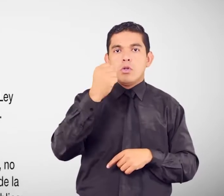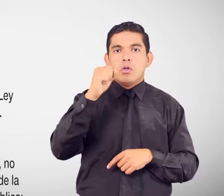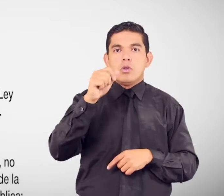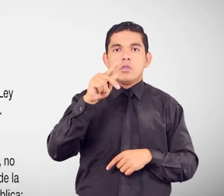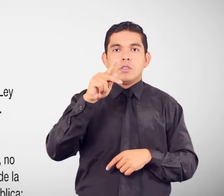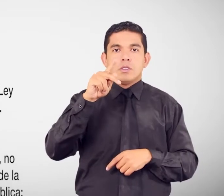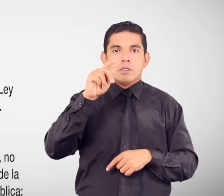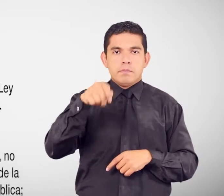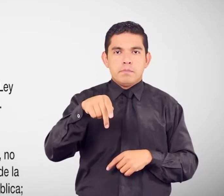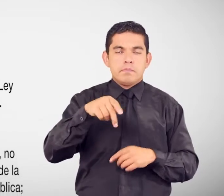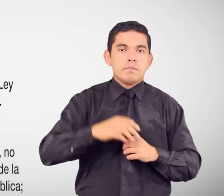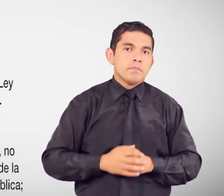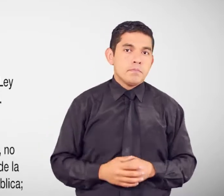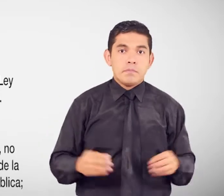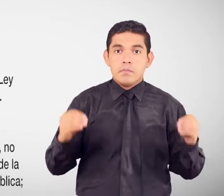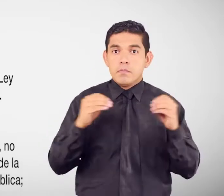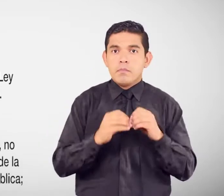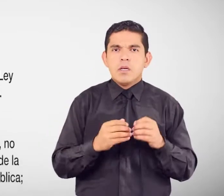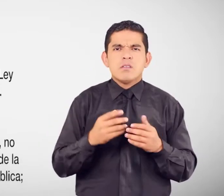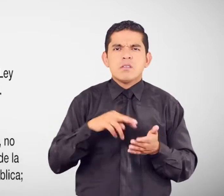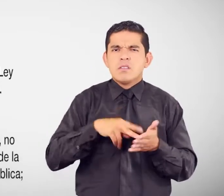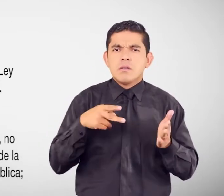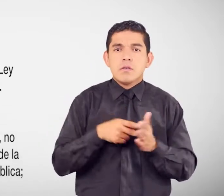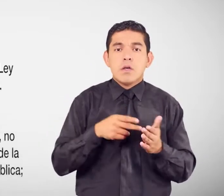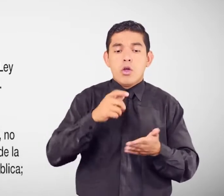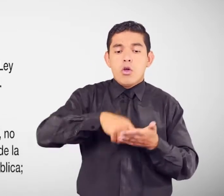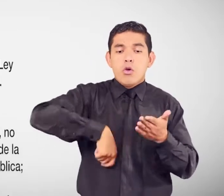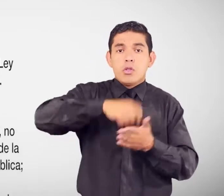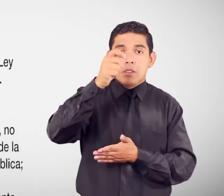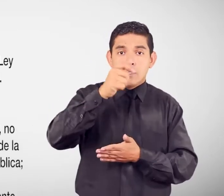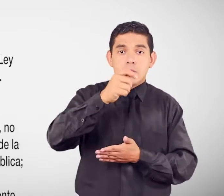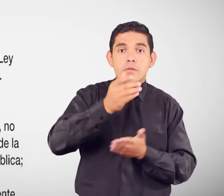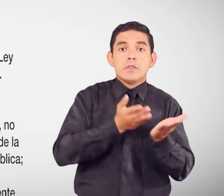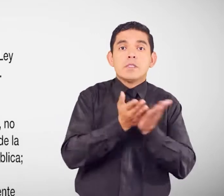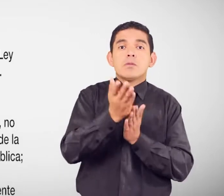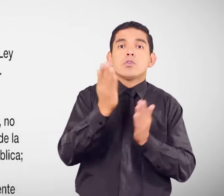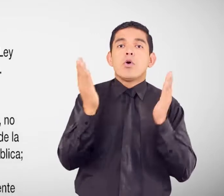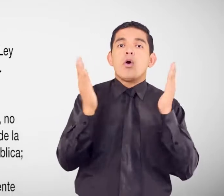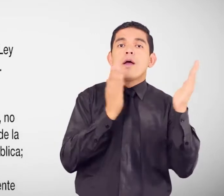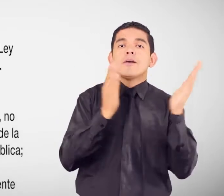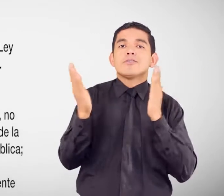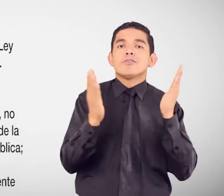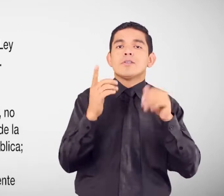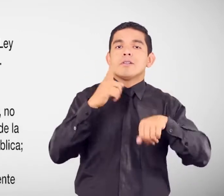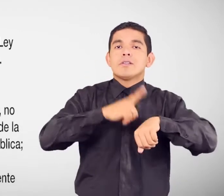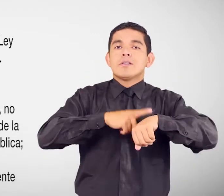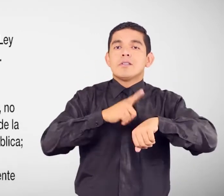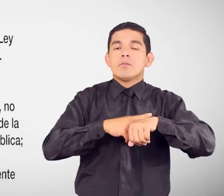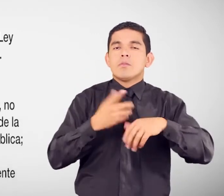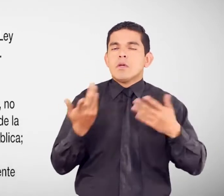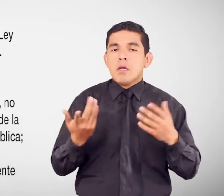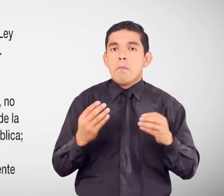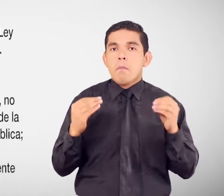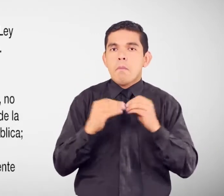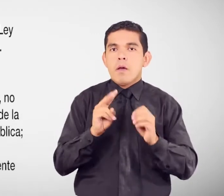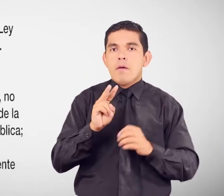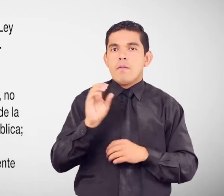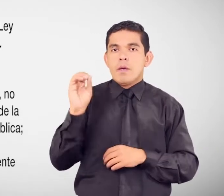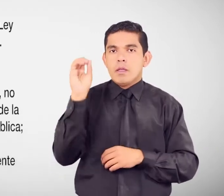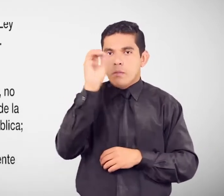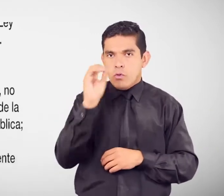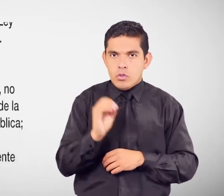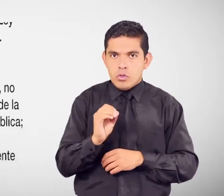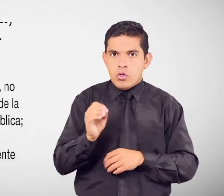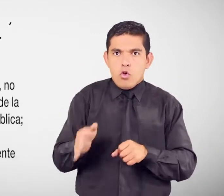consiste? La contratación de personal ocasional No podrá sobrepasar el 20% de la totalidad del personal de la